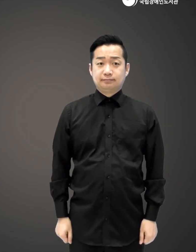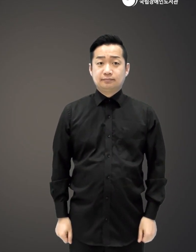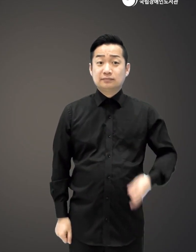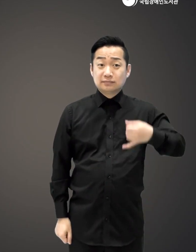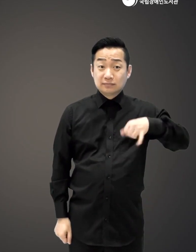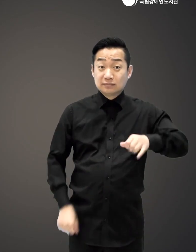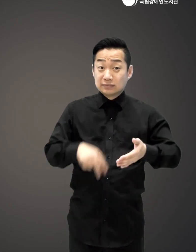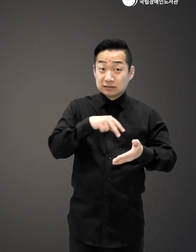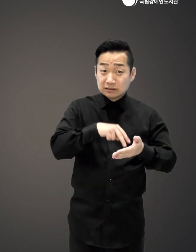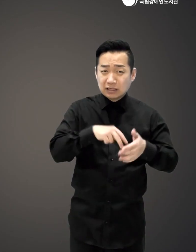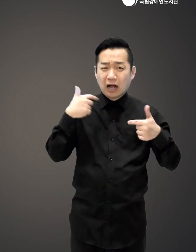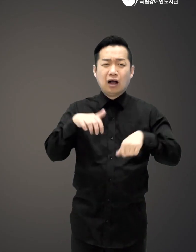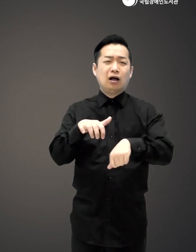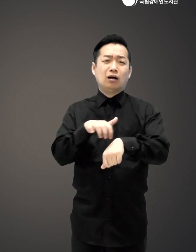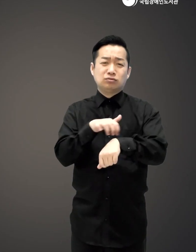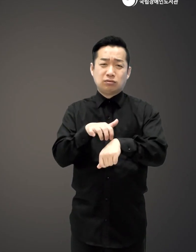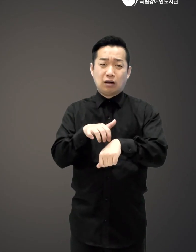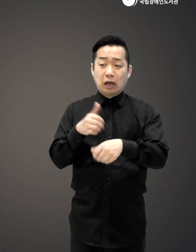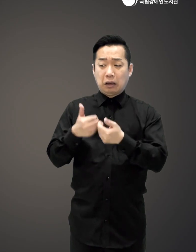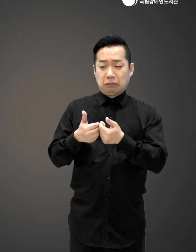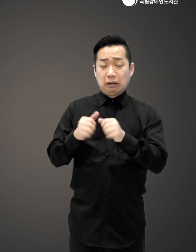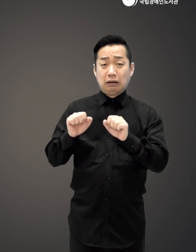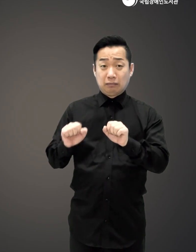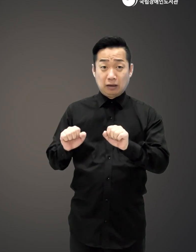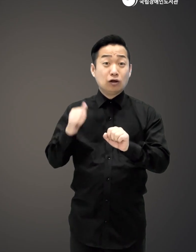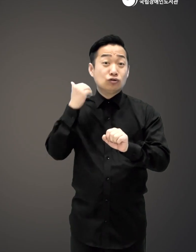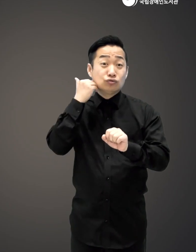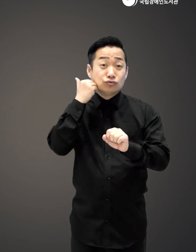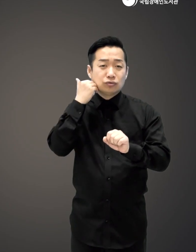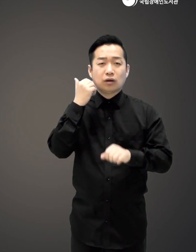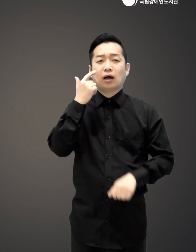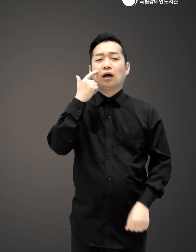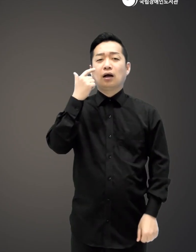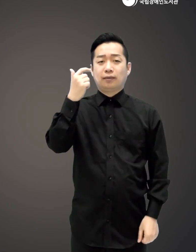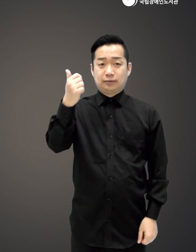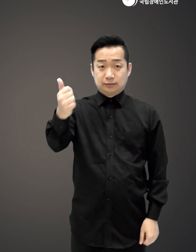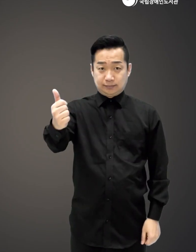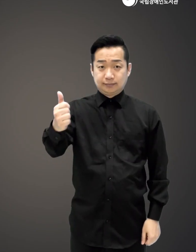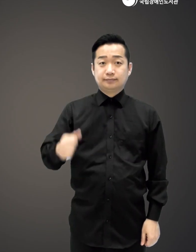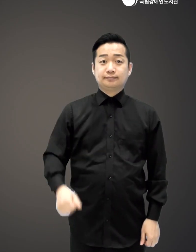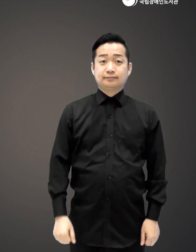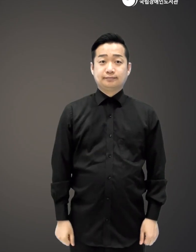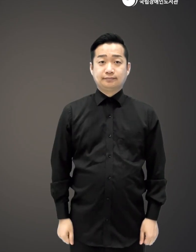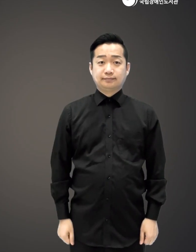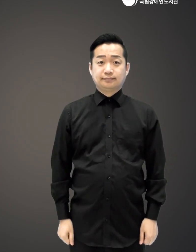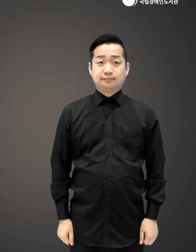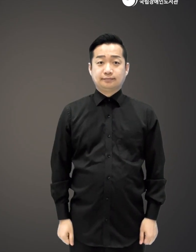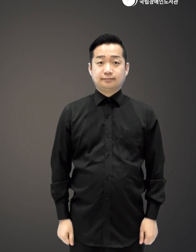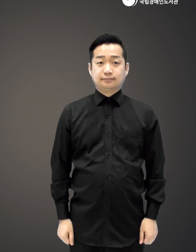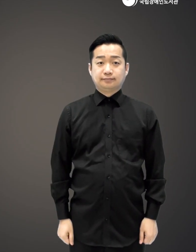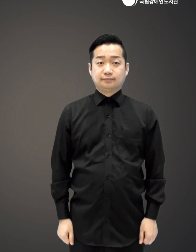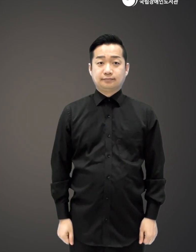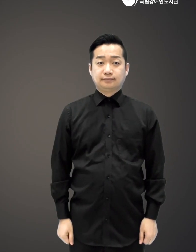딸들에게 언제나 불편하고 서먹했던 존재 아, 버, 지